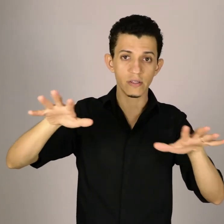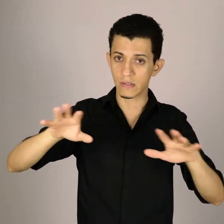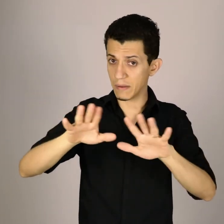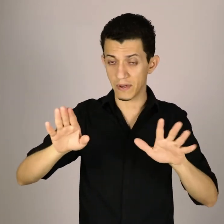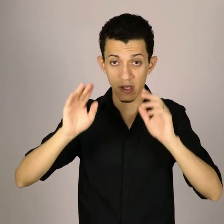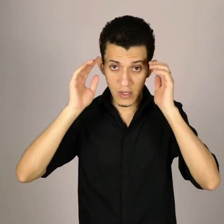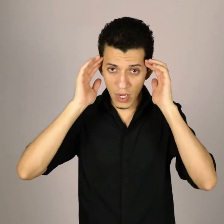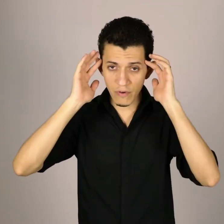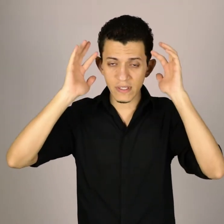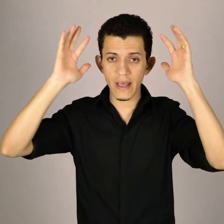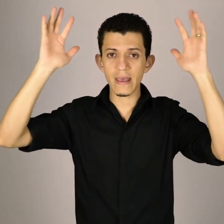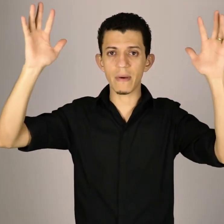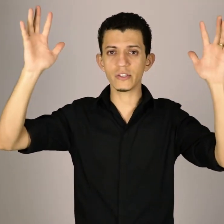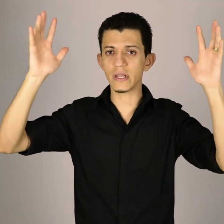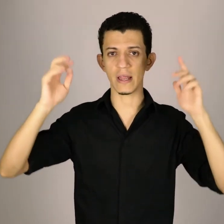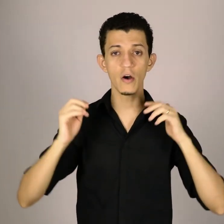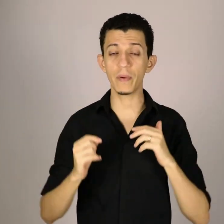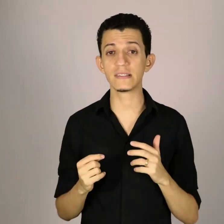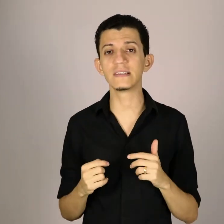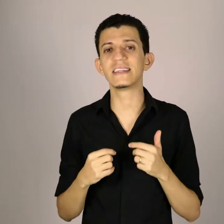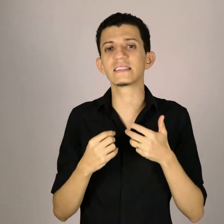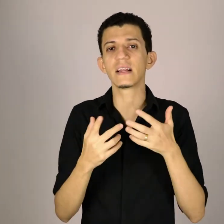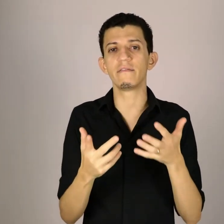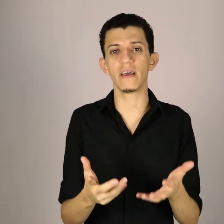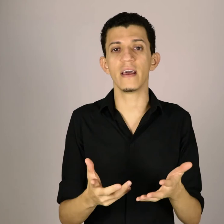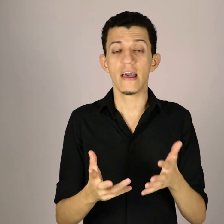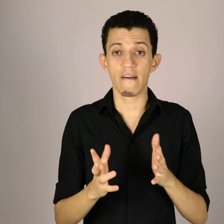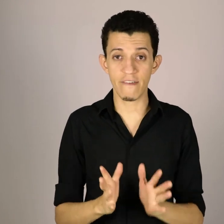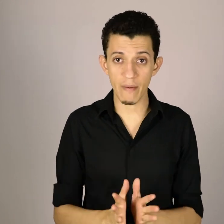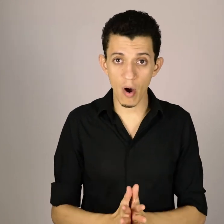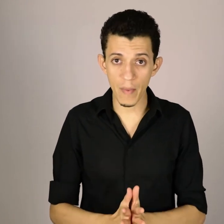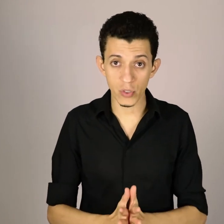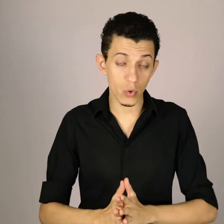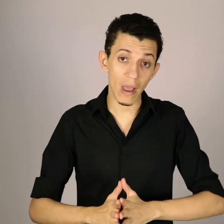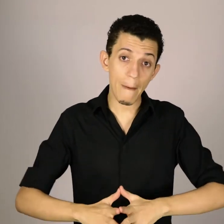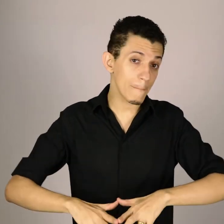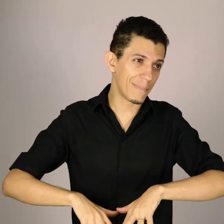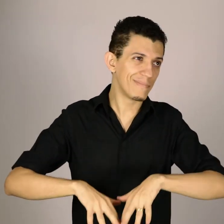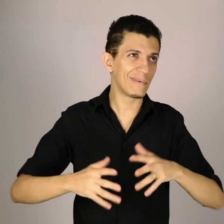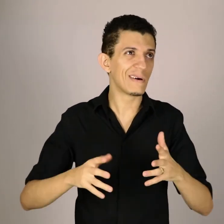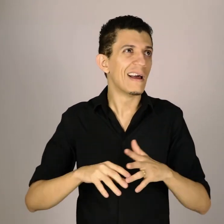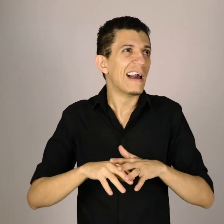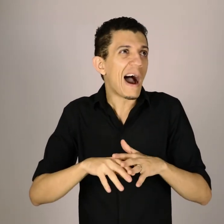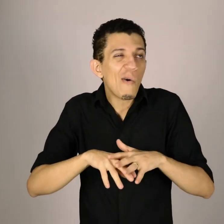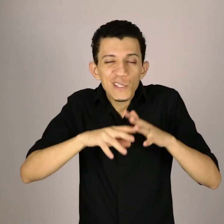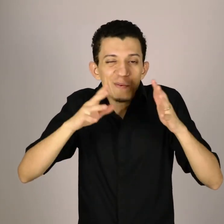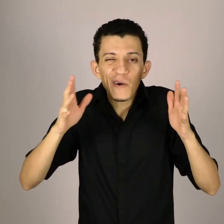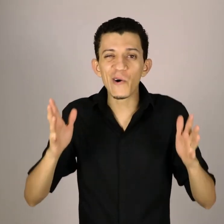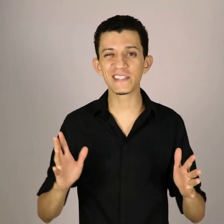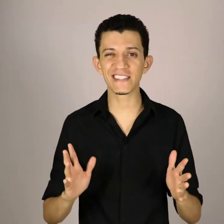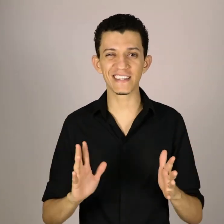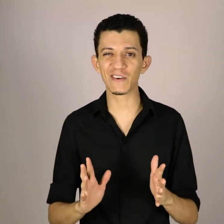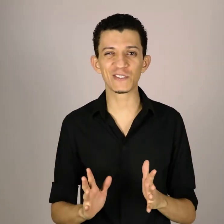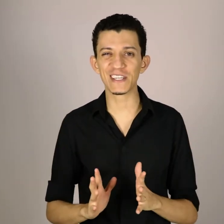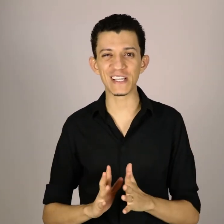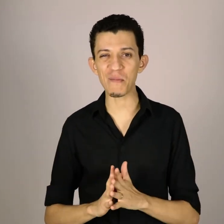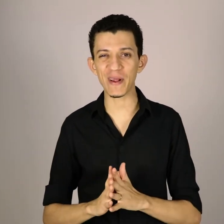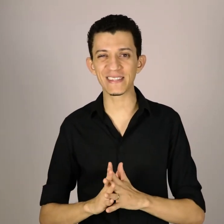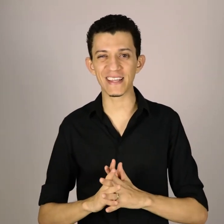Isso, simples. Só você imaginar, não precisa descrever verbalmente. A última coisa que você tem que utilizar para esse